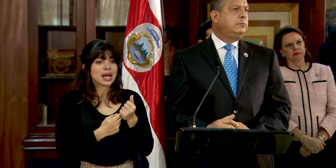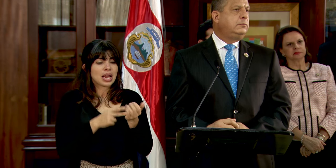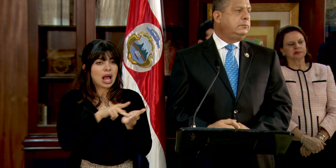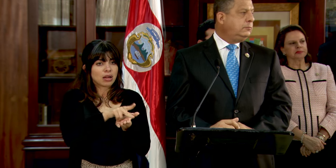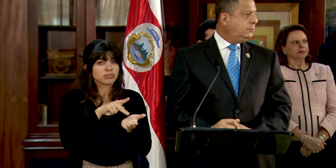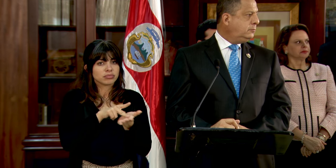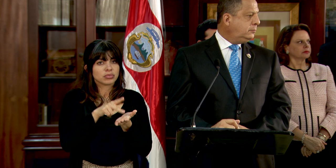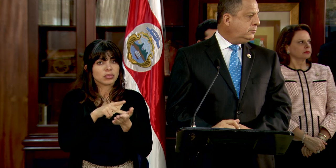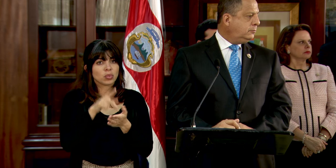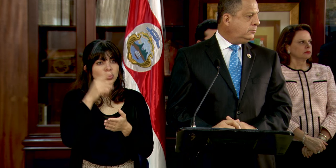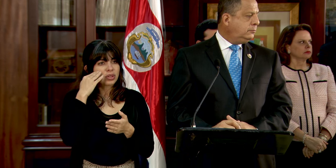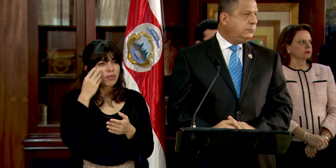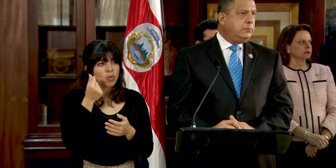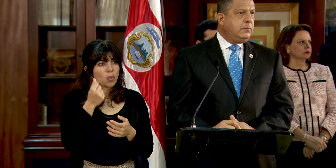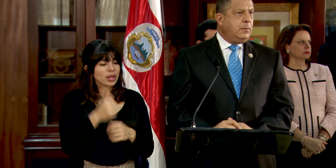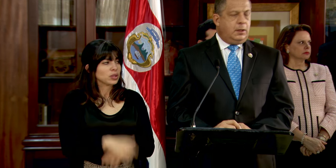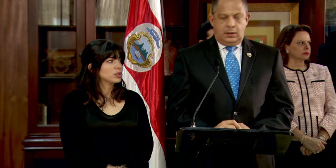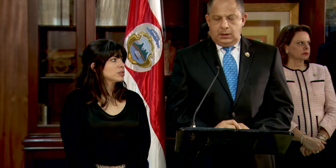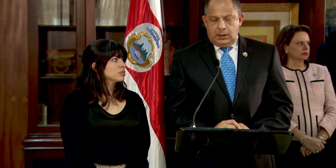el dato de cuánto es?